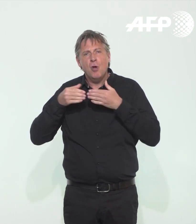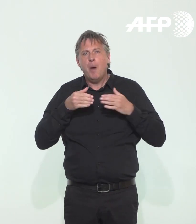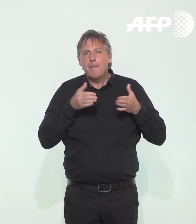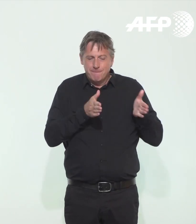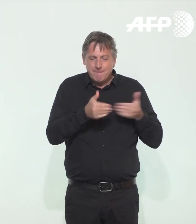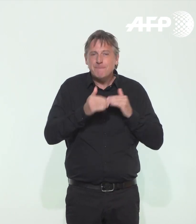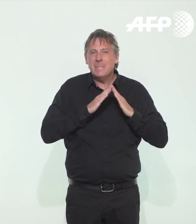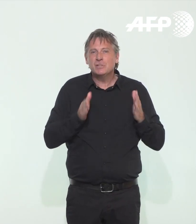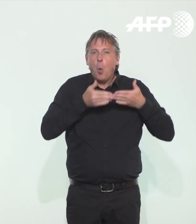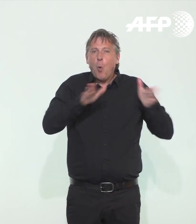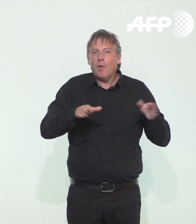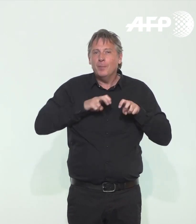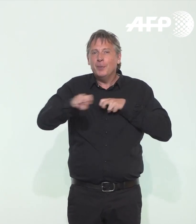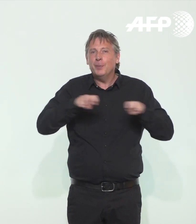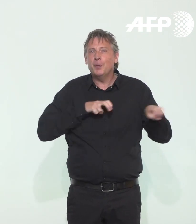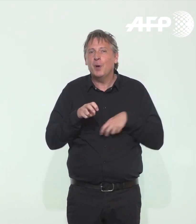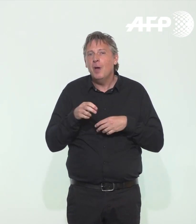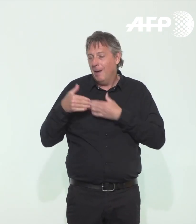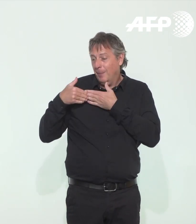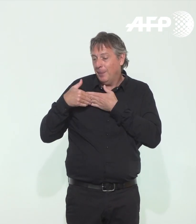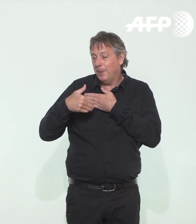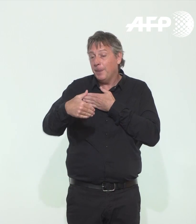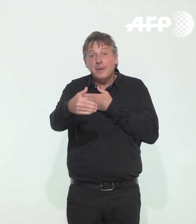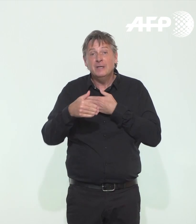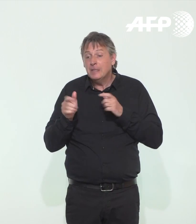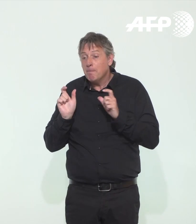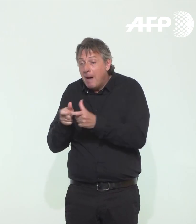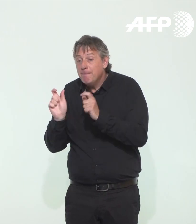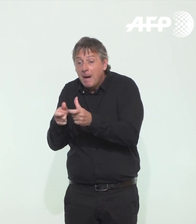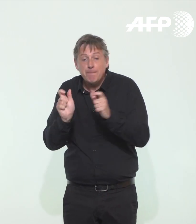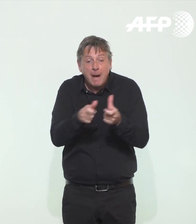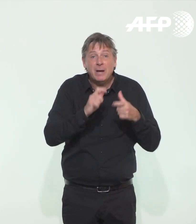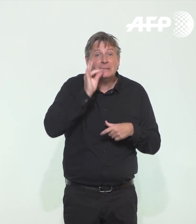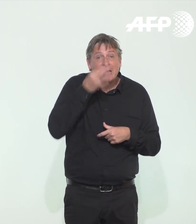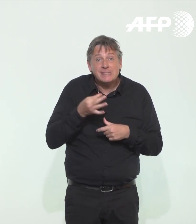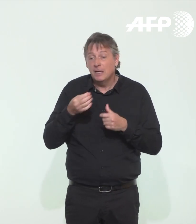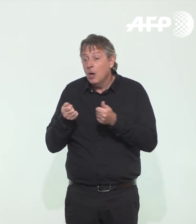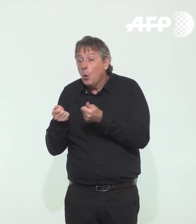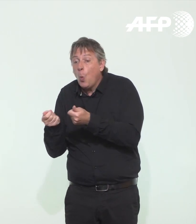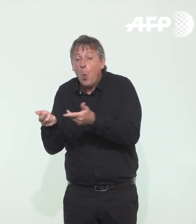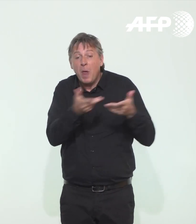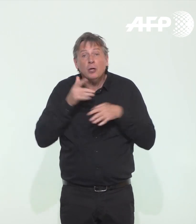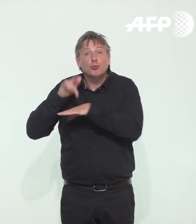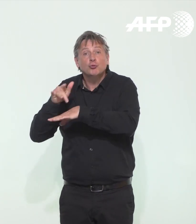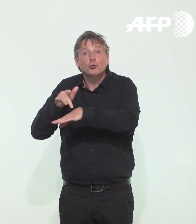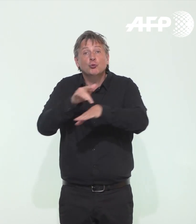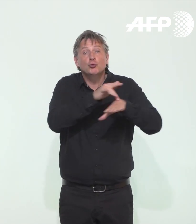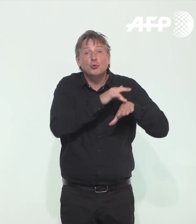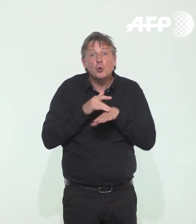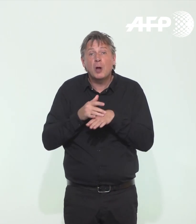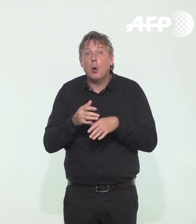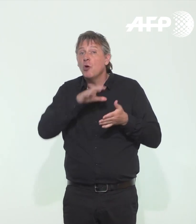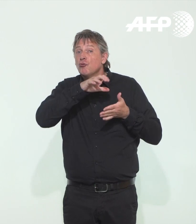prochains jours. Et donc, dès que nous aurons l'ensemble des données sur l'activité des tests et en particulier cette nouvelle stratégie de tests